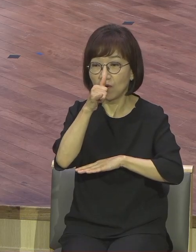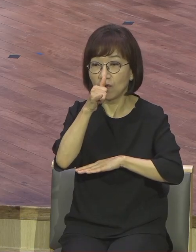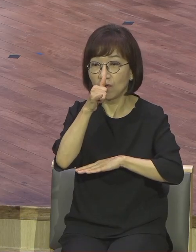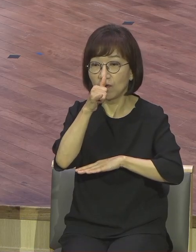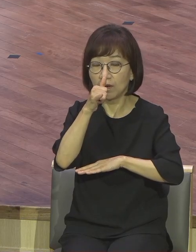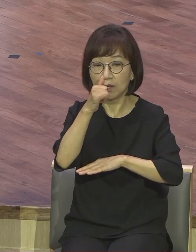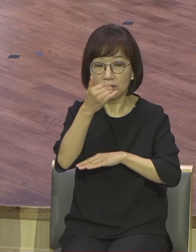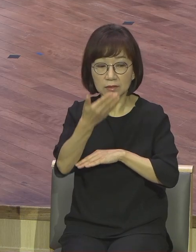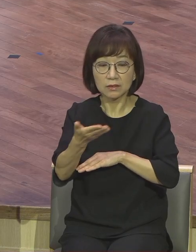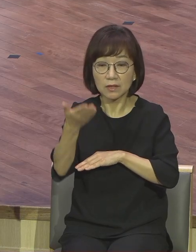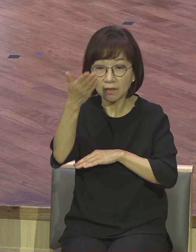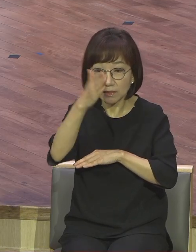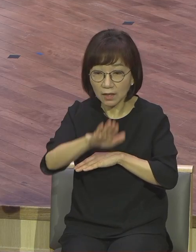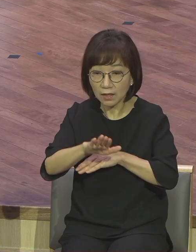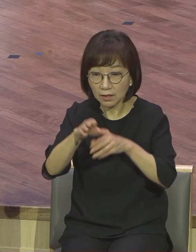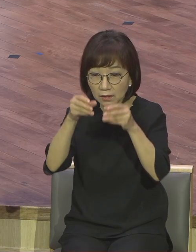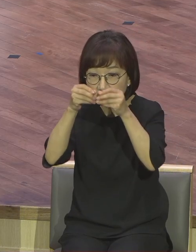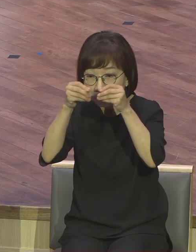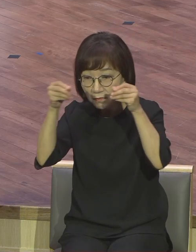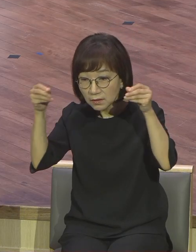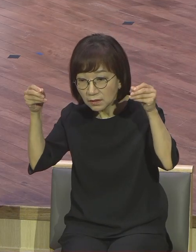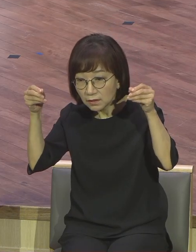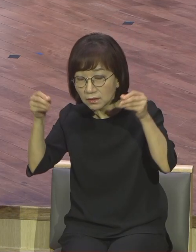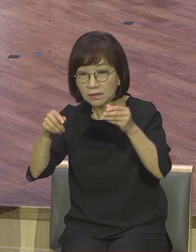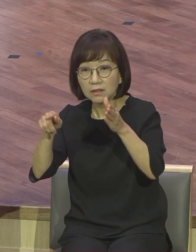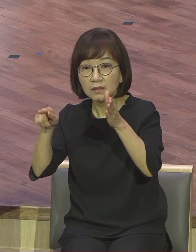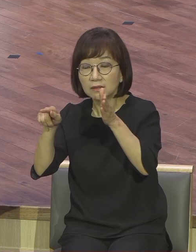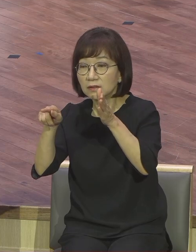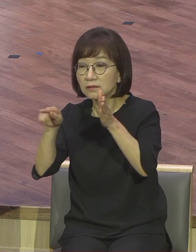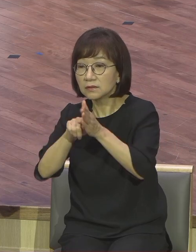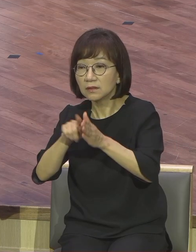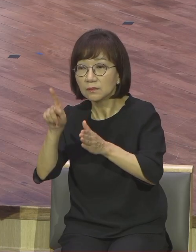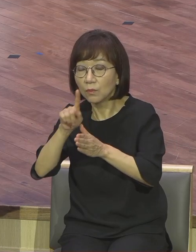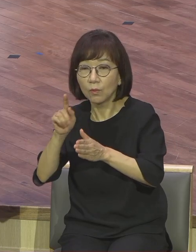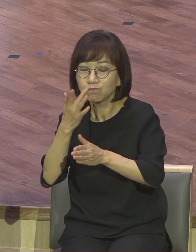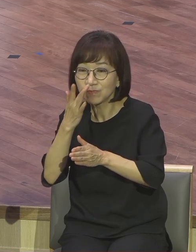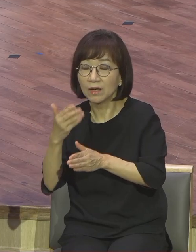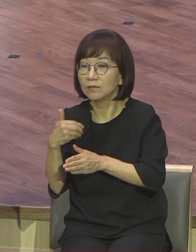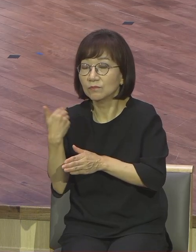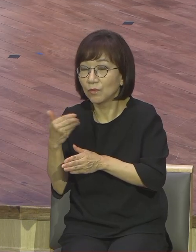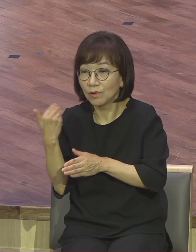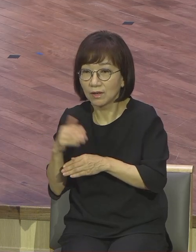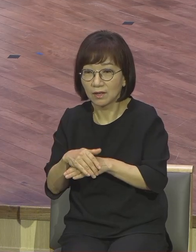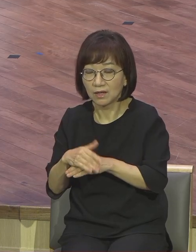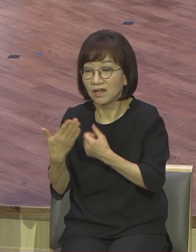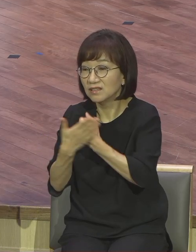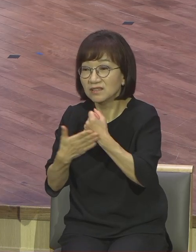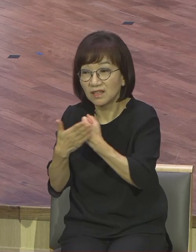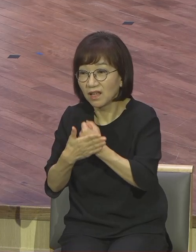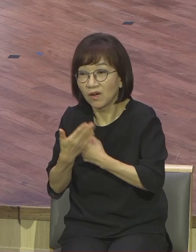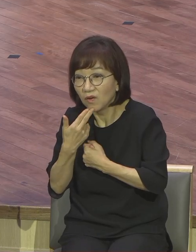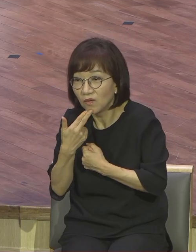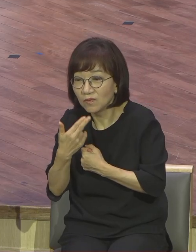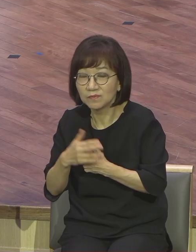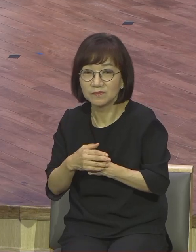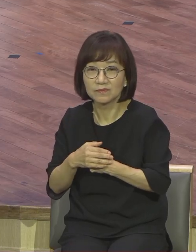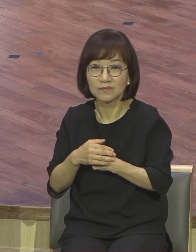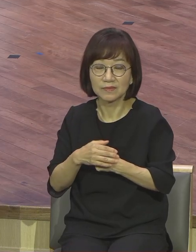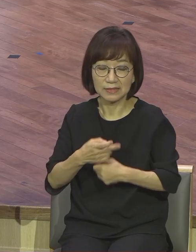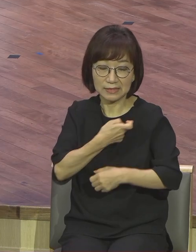신앙의 내용이 없어요. 은혜 받은 내용이 없어요. 간증할 내용이 없어요. 4등렬 19장 1절을 철제로